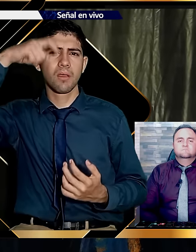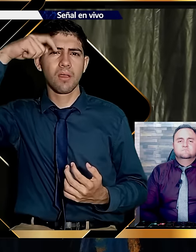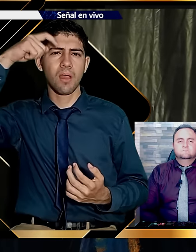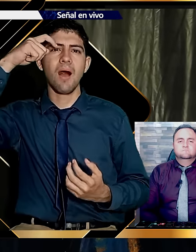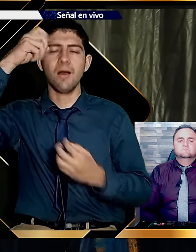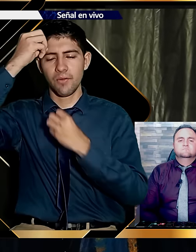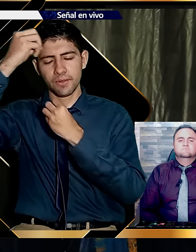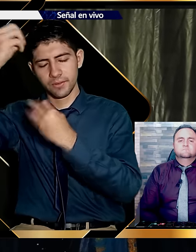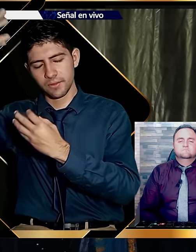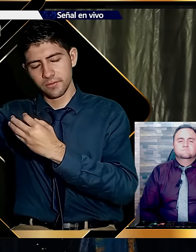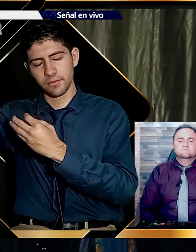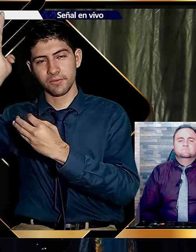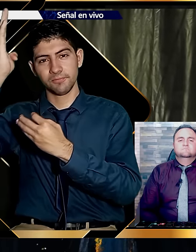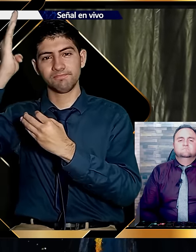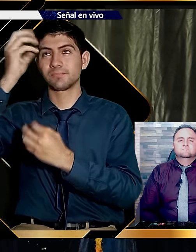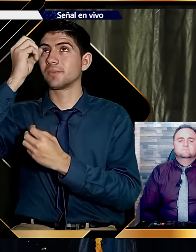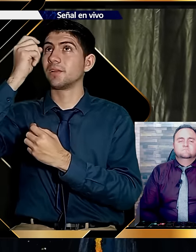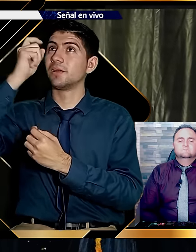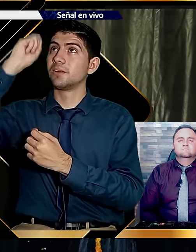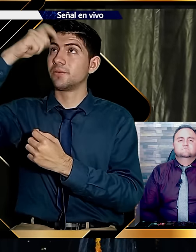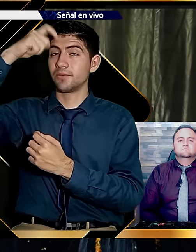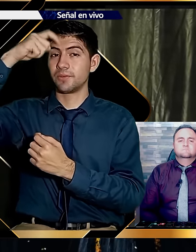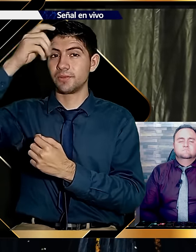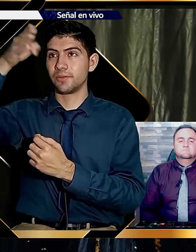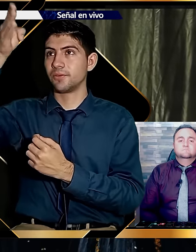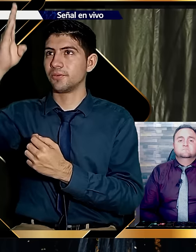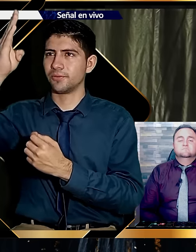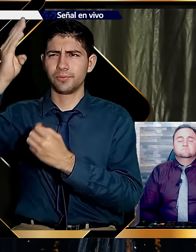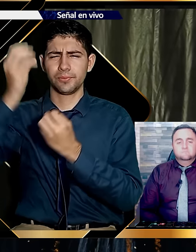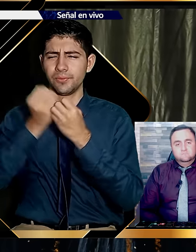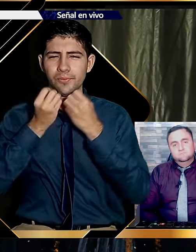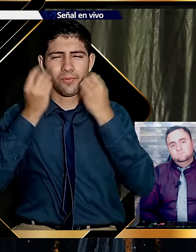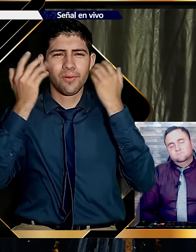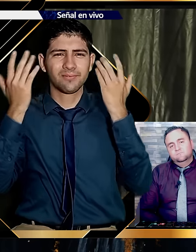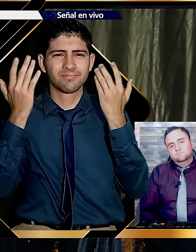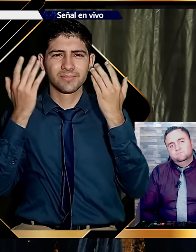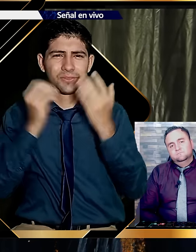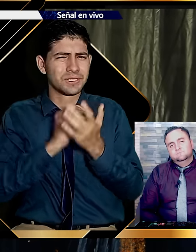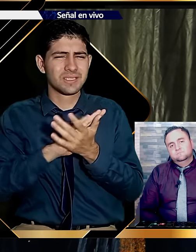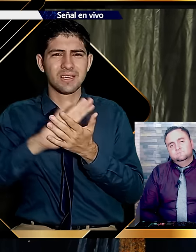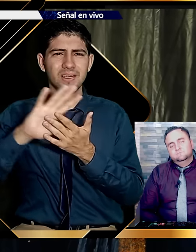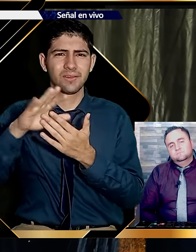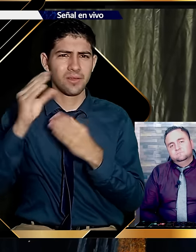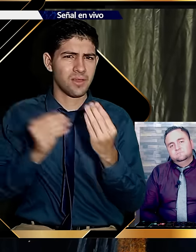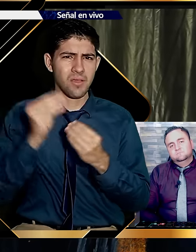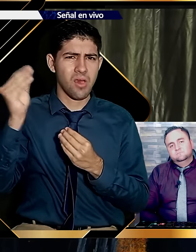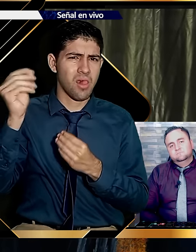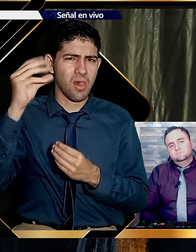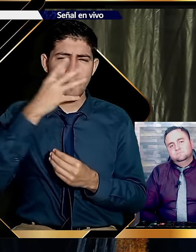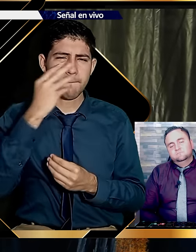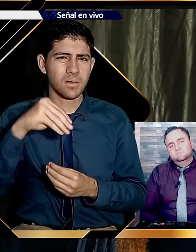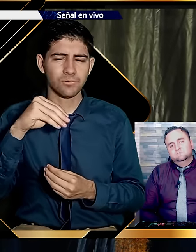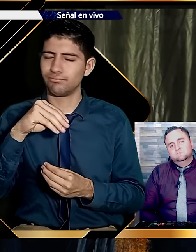El principio de la sabiduría. Es el temor de Jehová. La sabiduría de Dios es pura. No hacemos